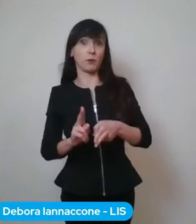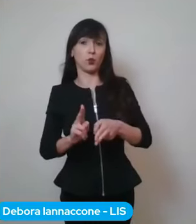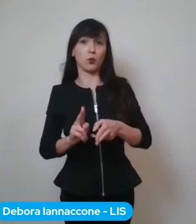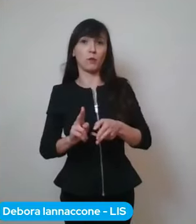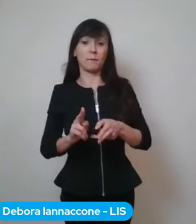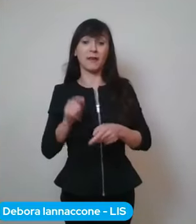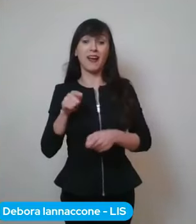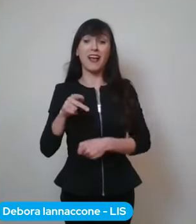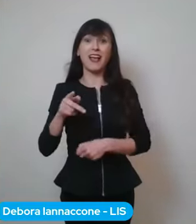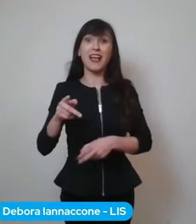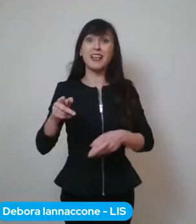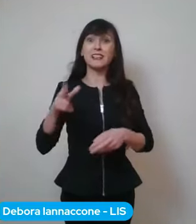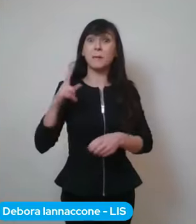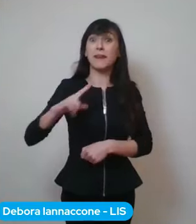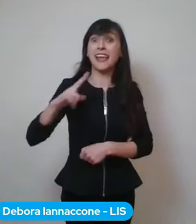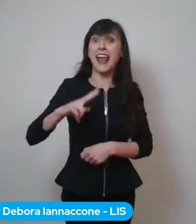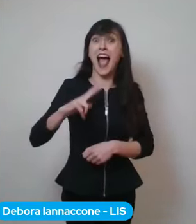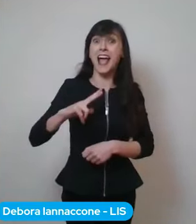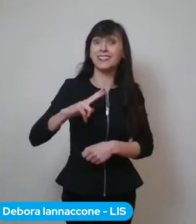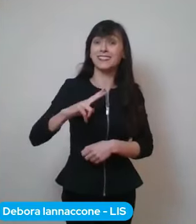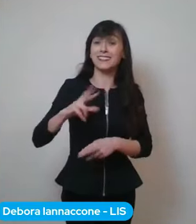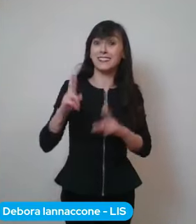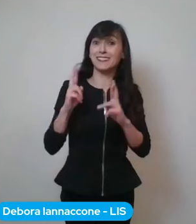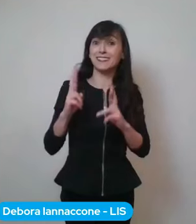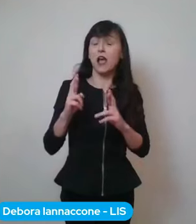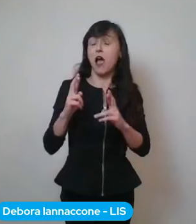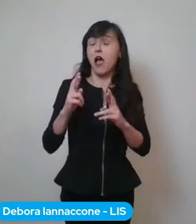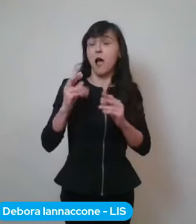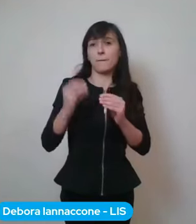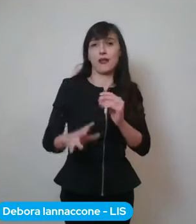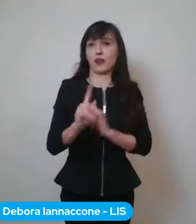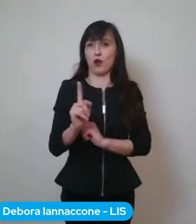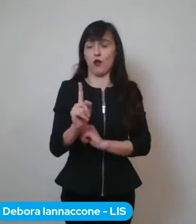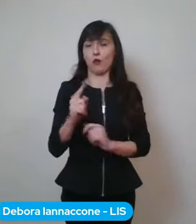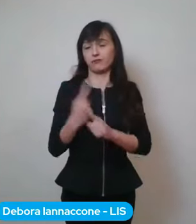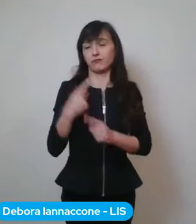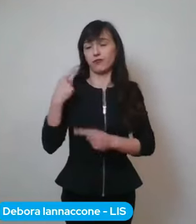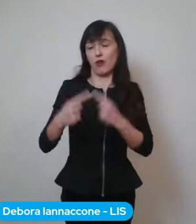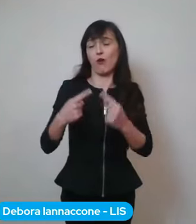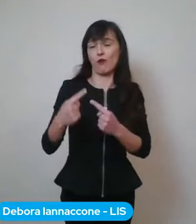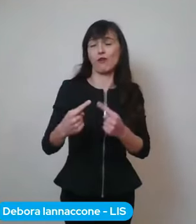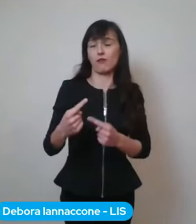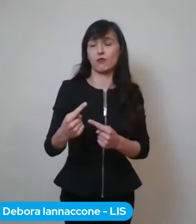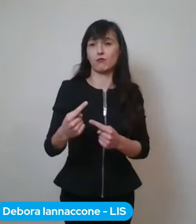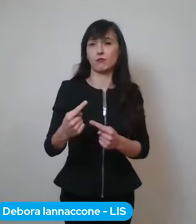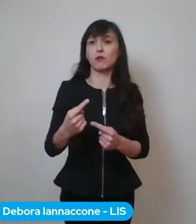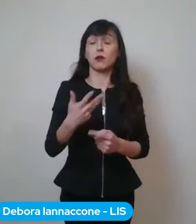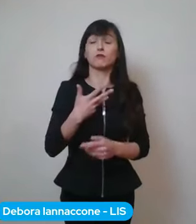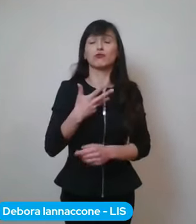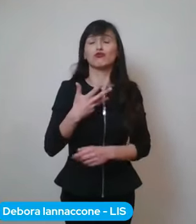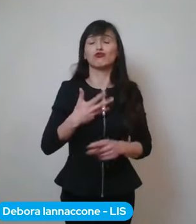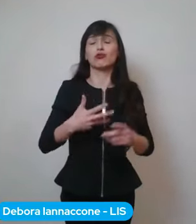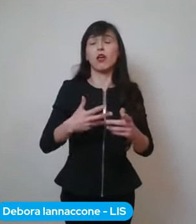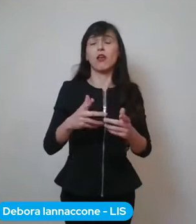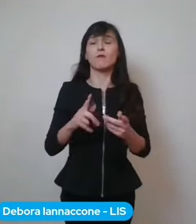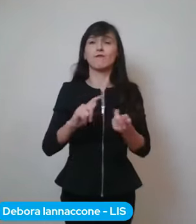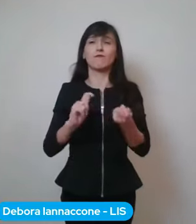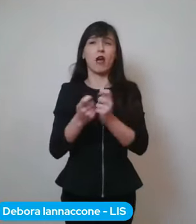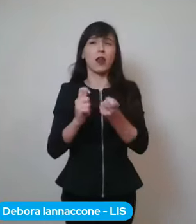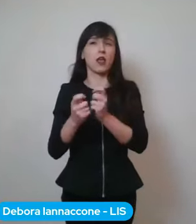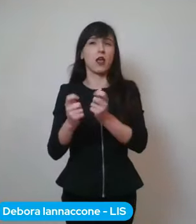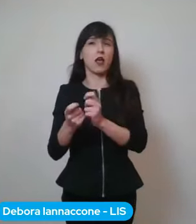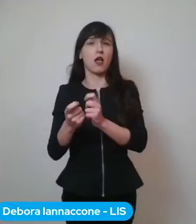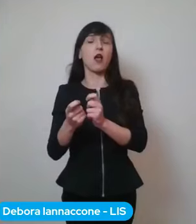questa speranza, però ci sono delle variabili che in qualche maniera in parte erano anche previste perché gli